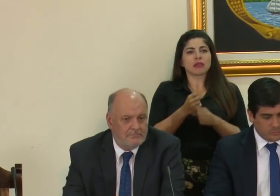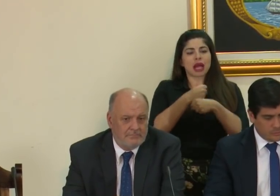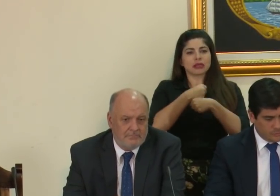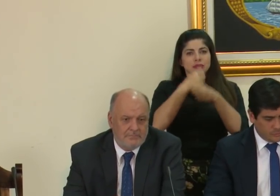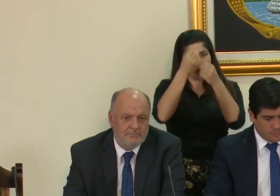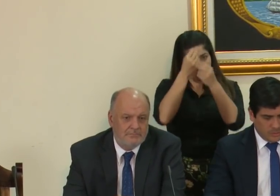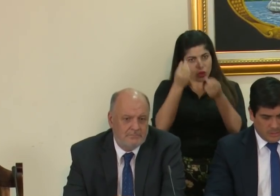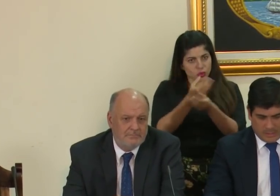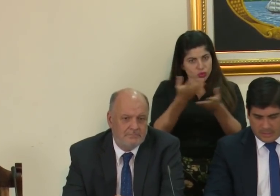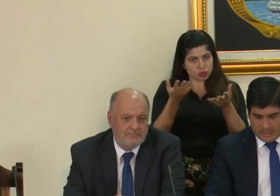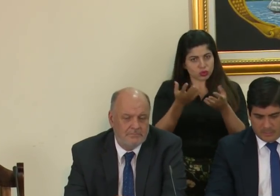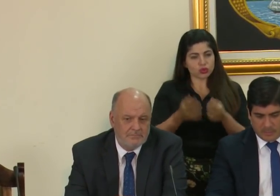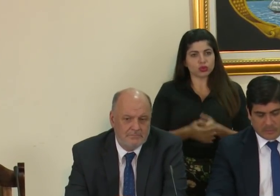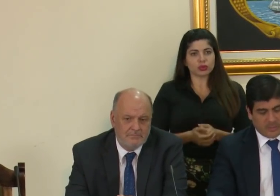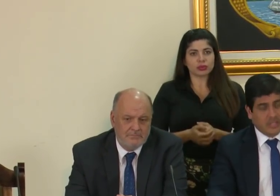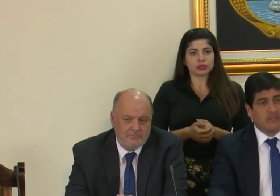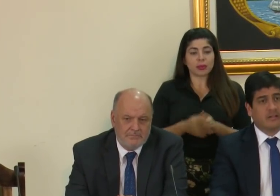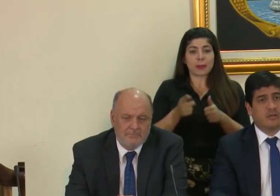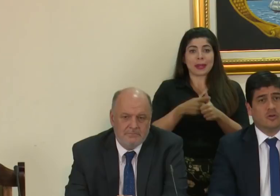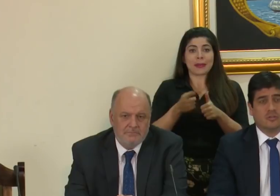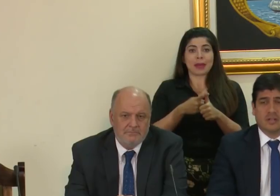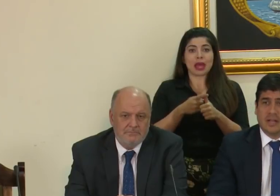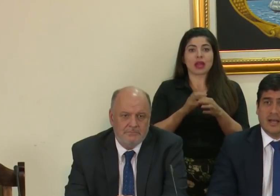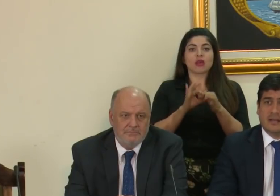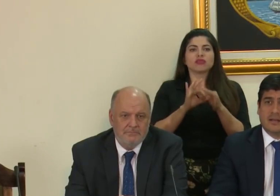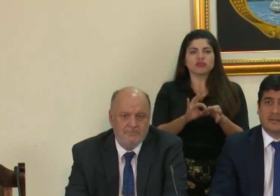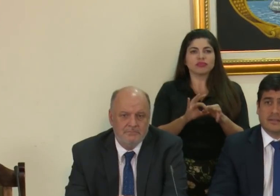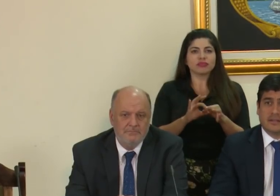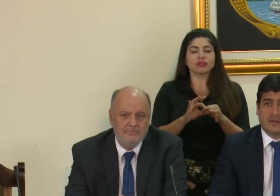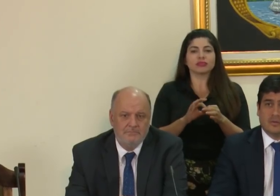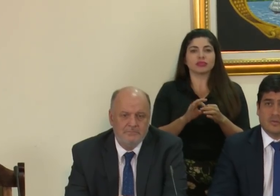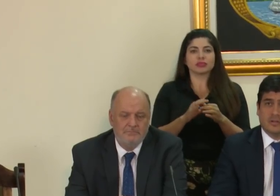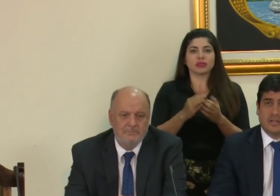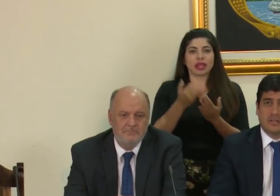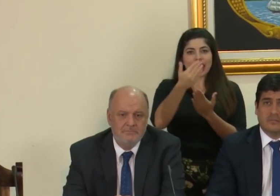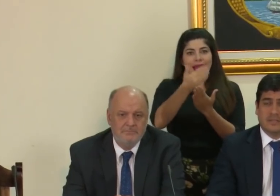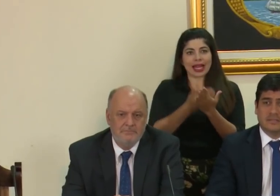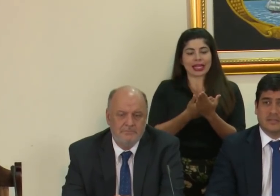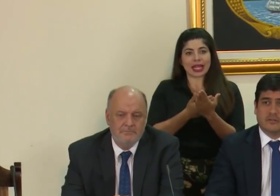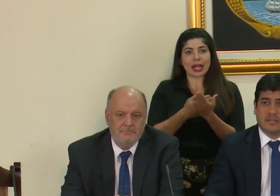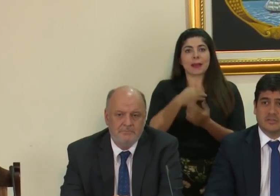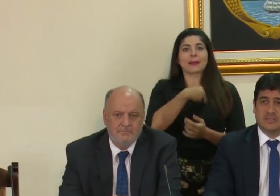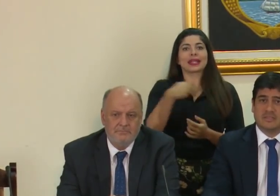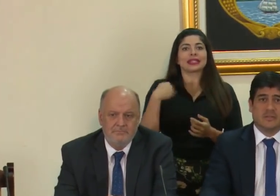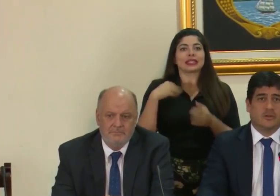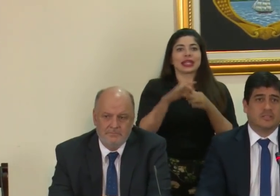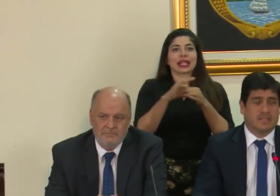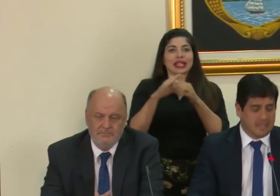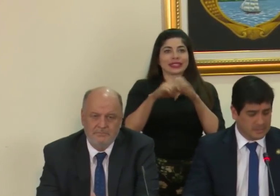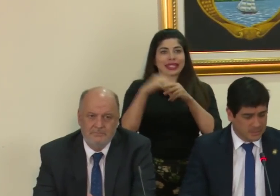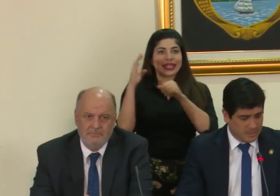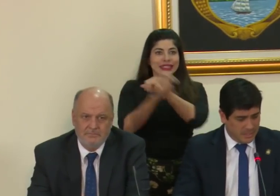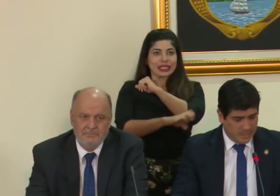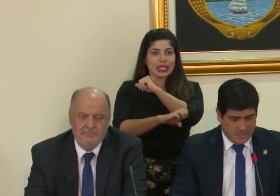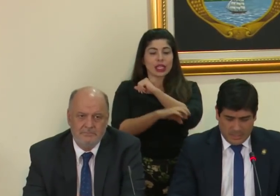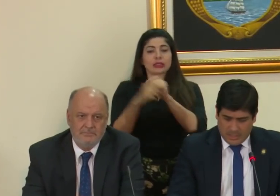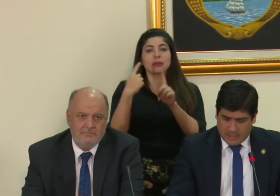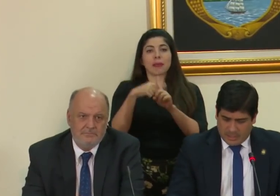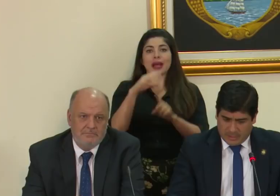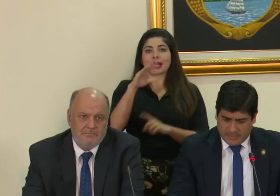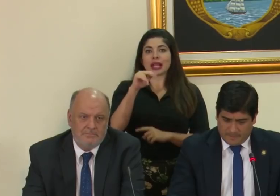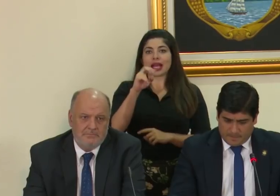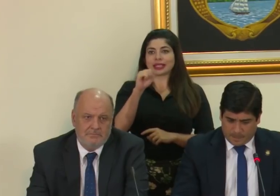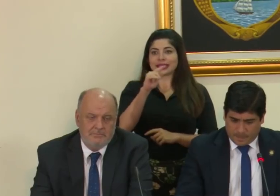anuncios. El primero tiene que ver con la cartera o con el Ministerio de Relaciones Exteriores y la Cancillería.